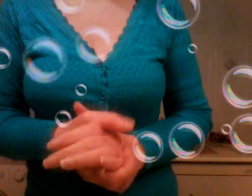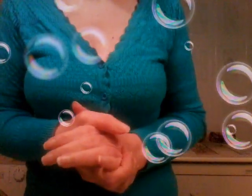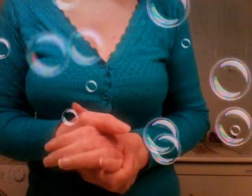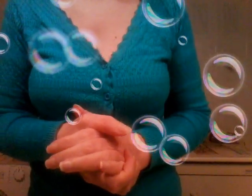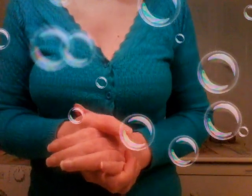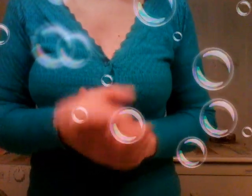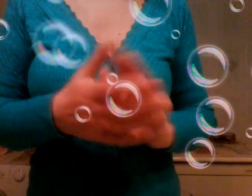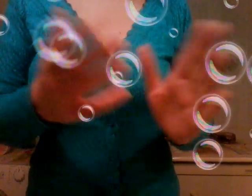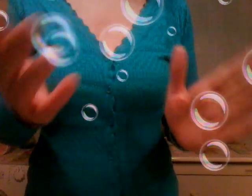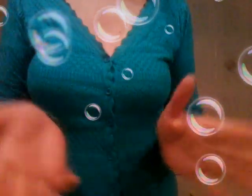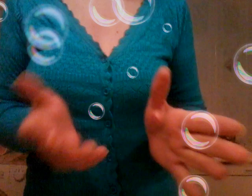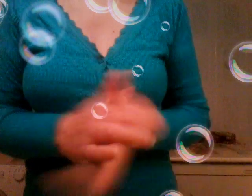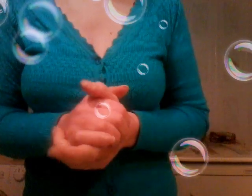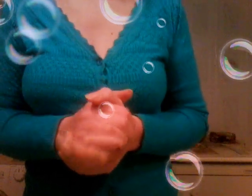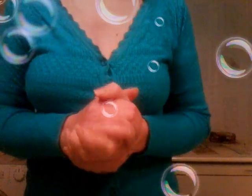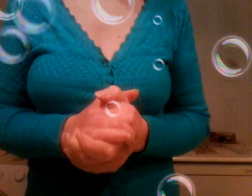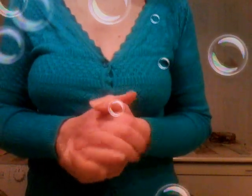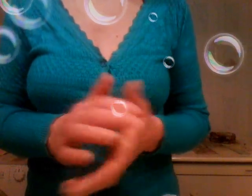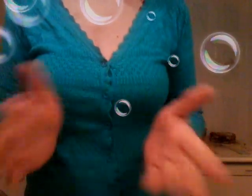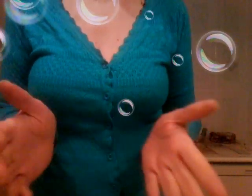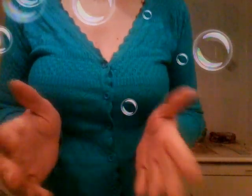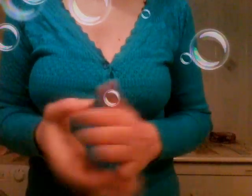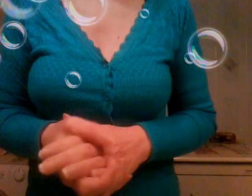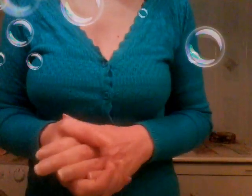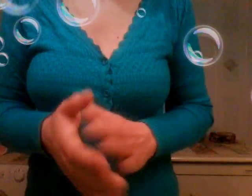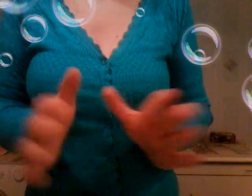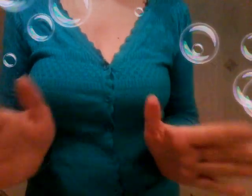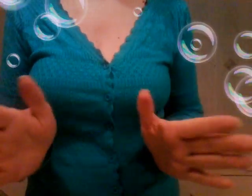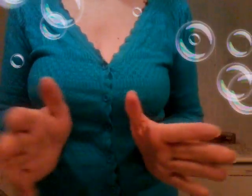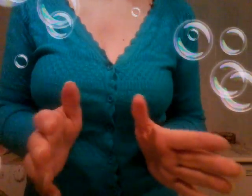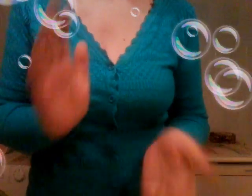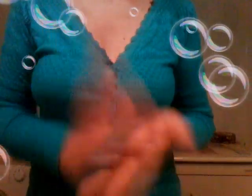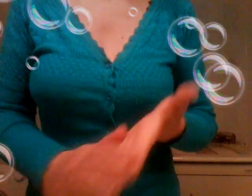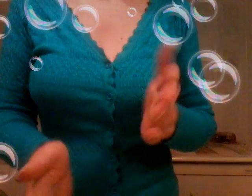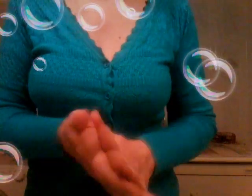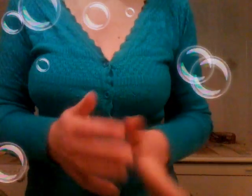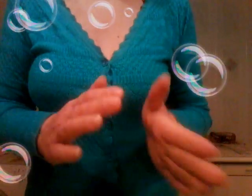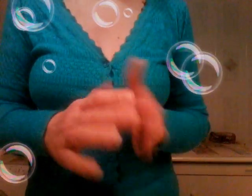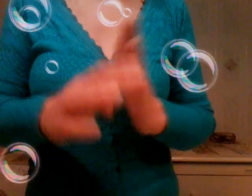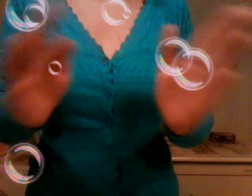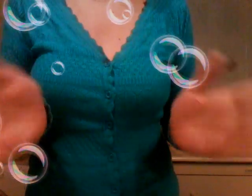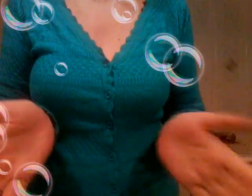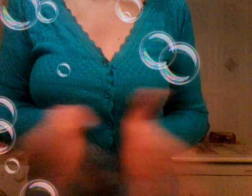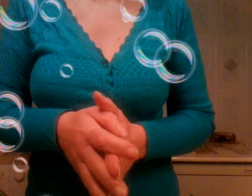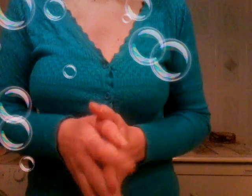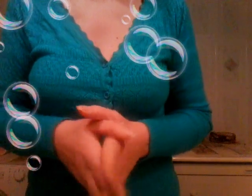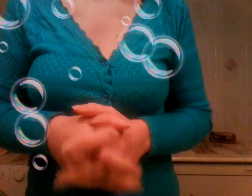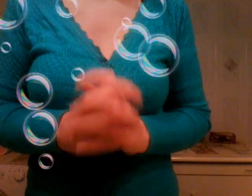oscura nel mezzo del cammin di mia vita come tanti io ho già fatto tutto io non mi resta che una cosa che